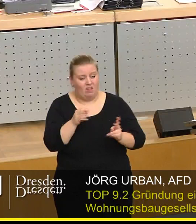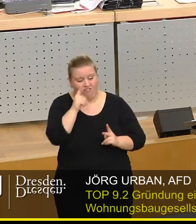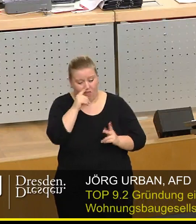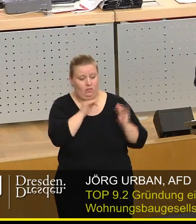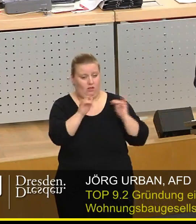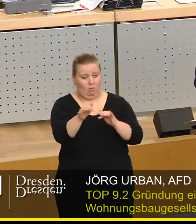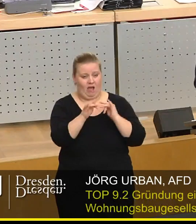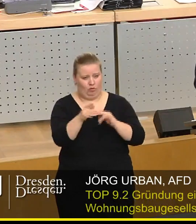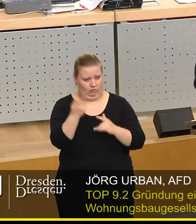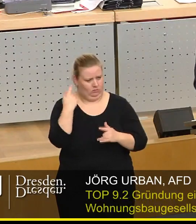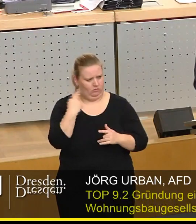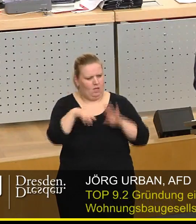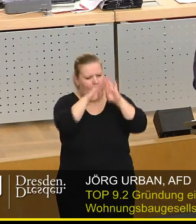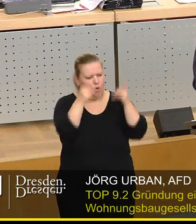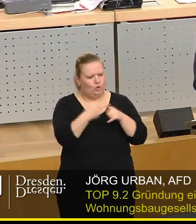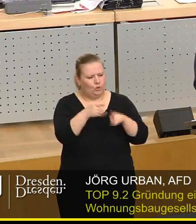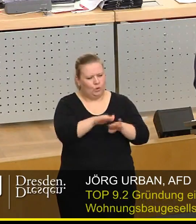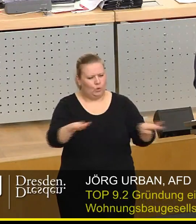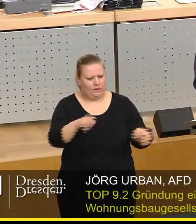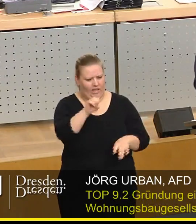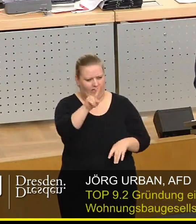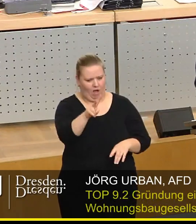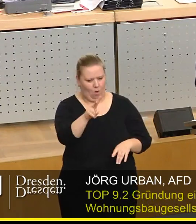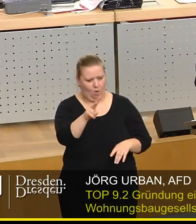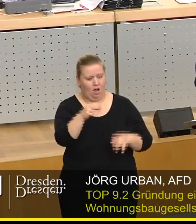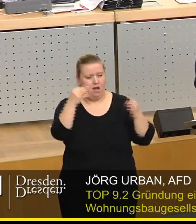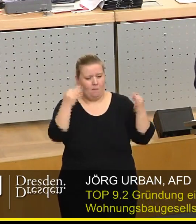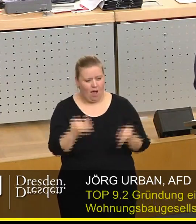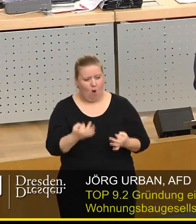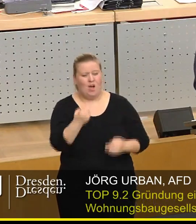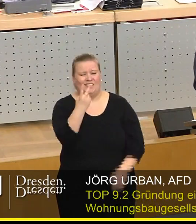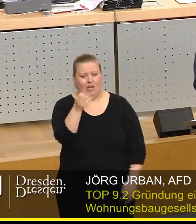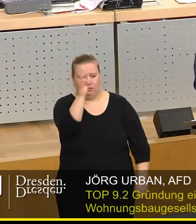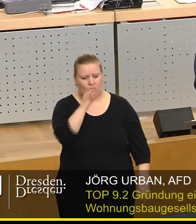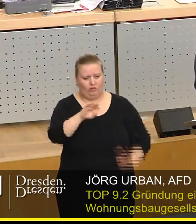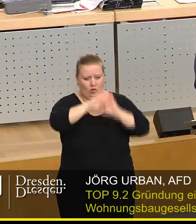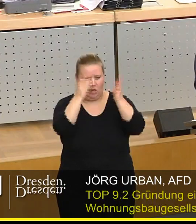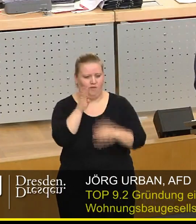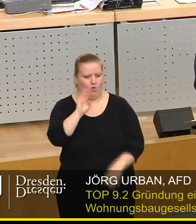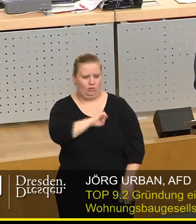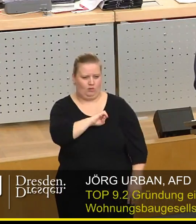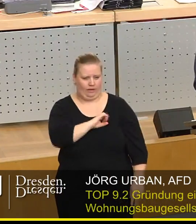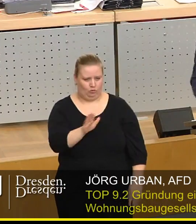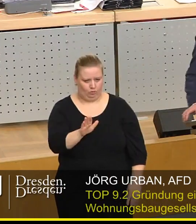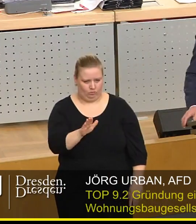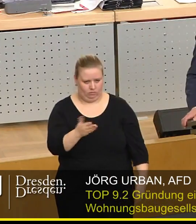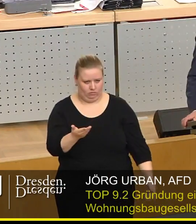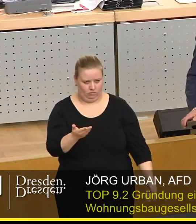so rechnet beispielsweise Haus und Grund e.V. mindestens 20 % des gesamten Wohnungsbestandes.